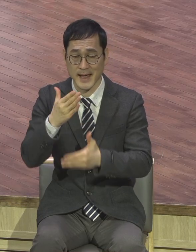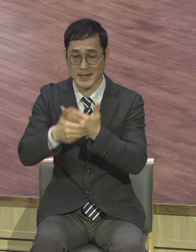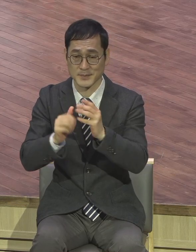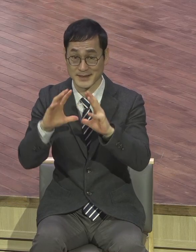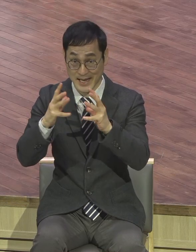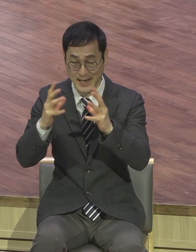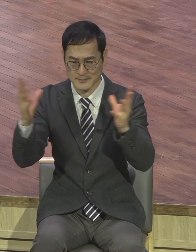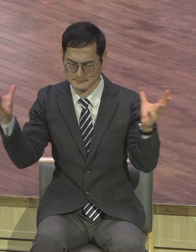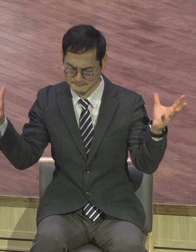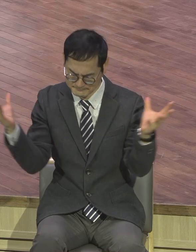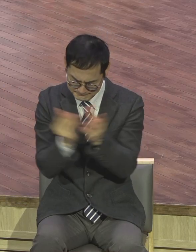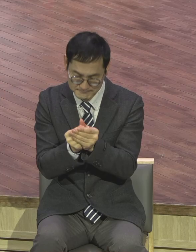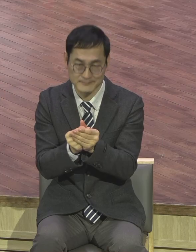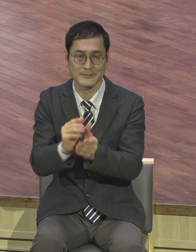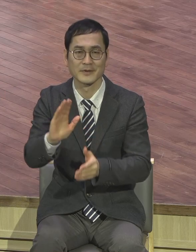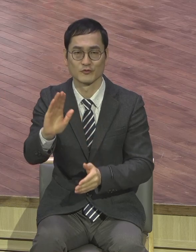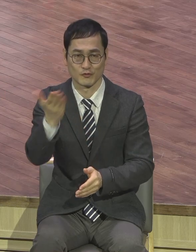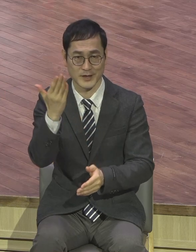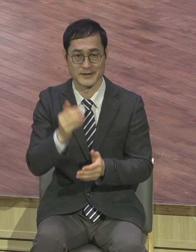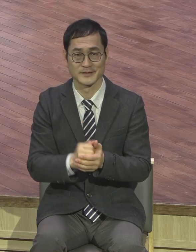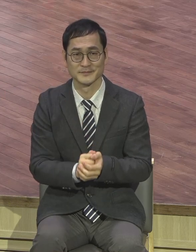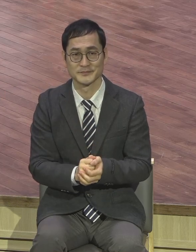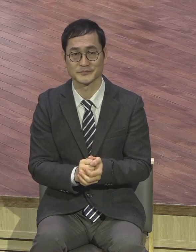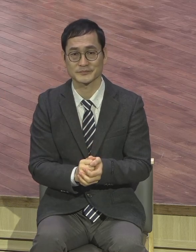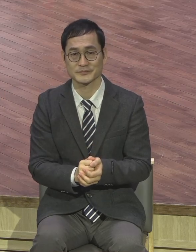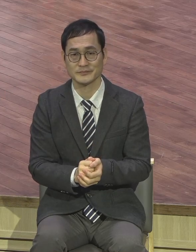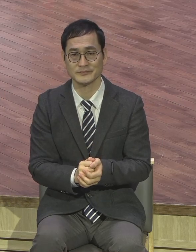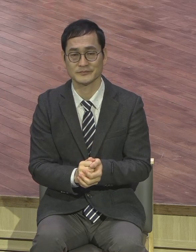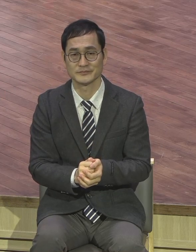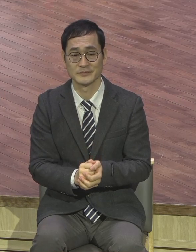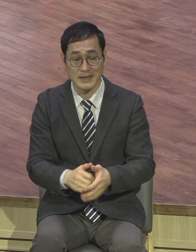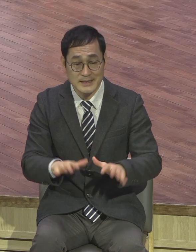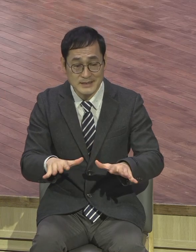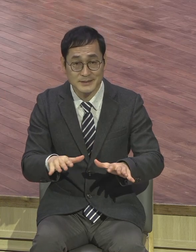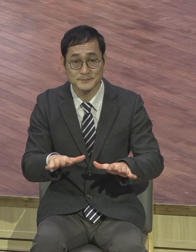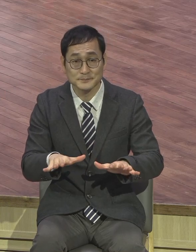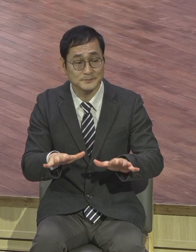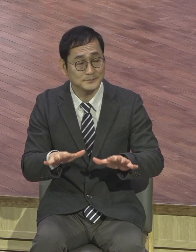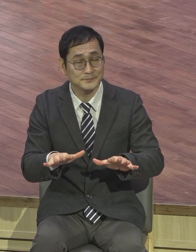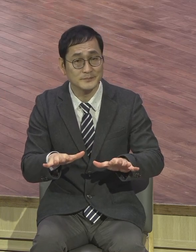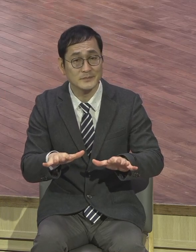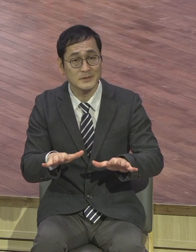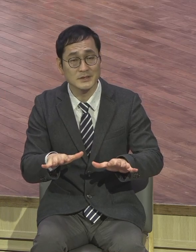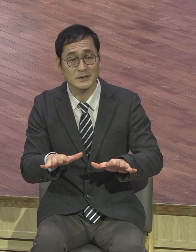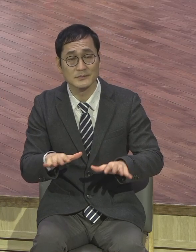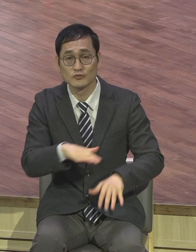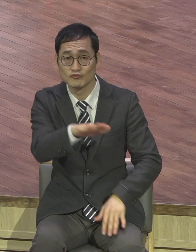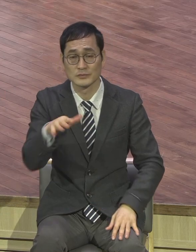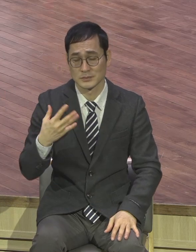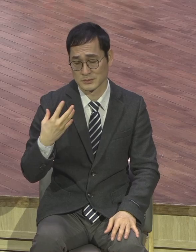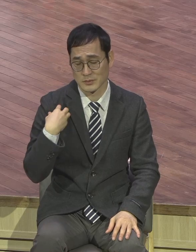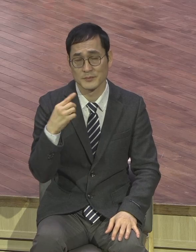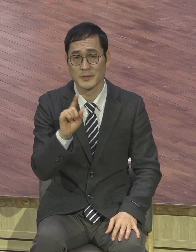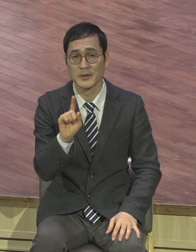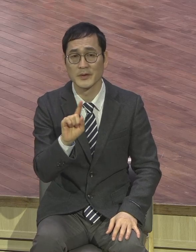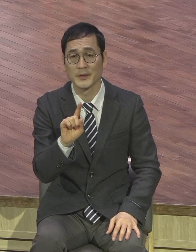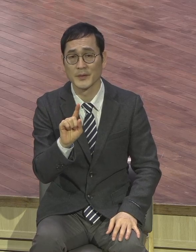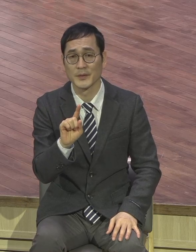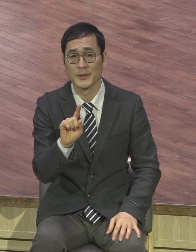완성이 됩니다. 완성이 되는데 지금은 우리가 살고 있는 이 시대에 우리는 뭘 해야 되느냐. 하나님의 나라를 내가